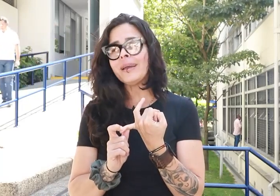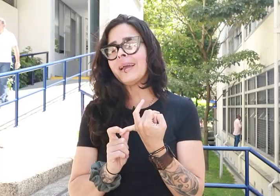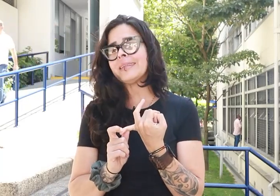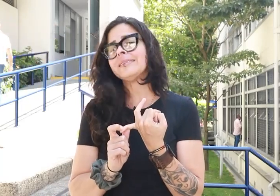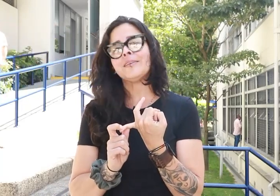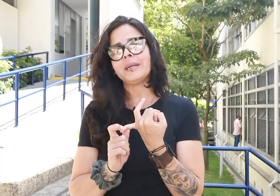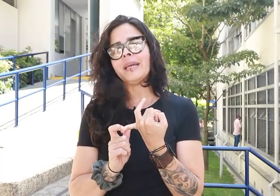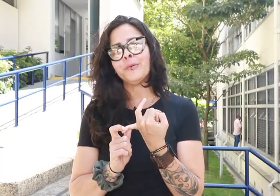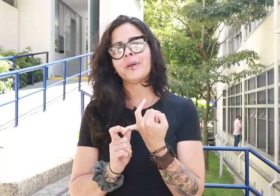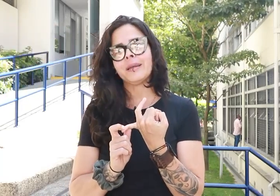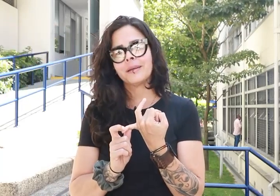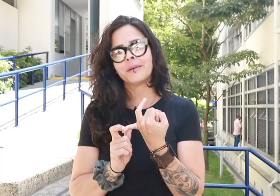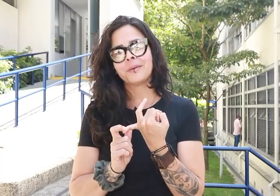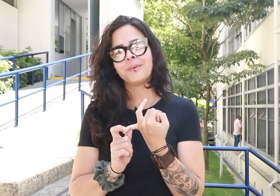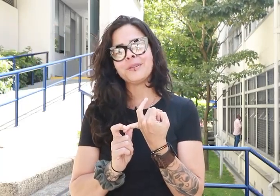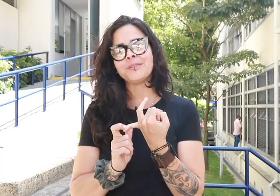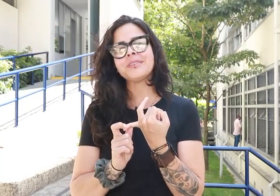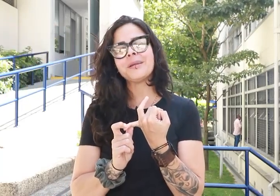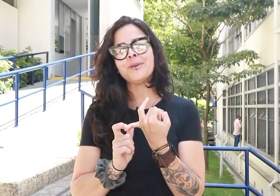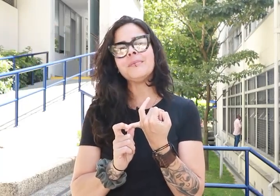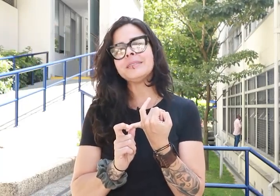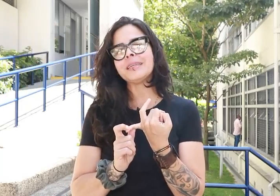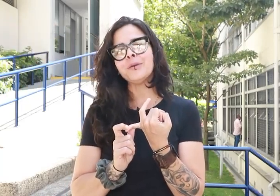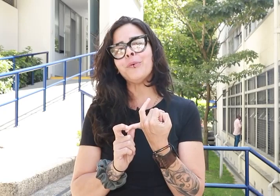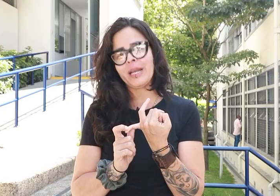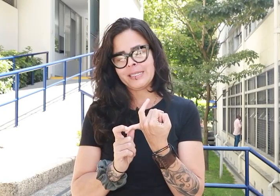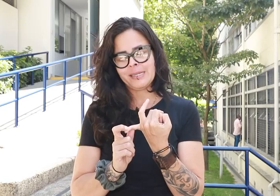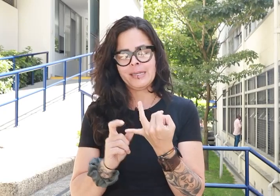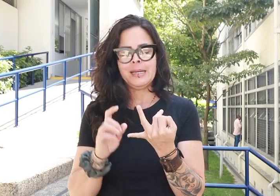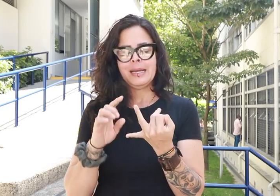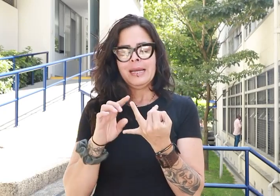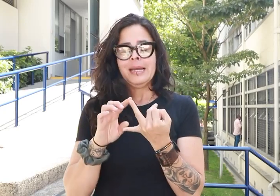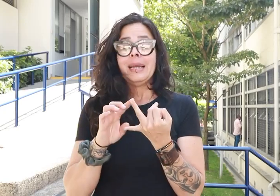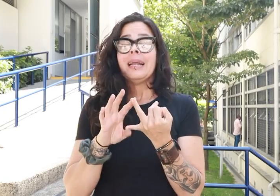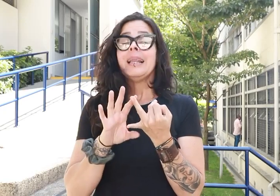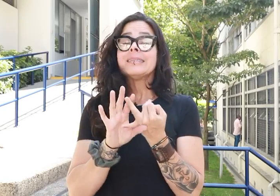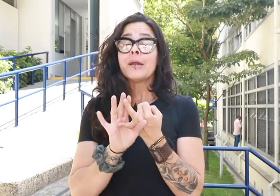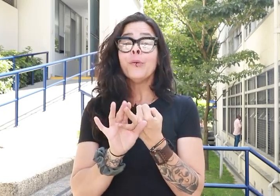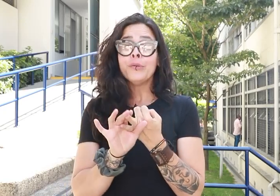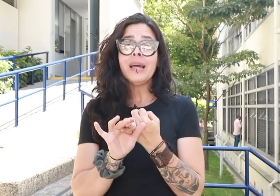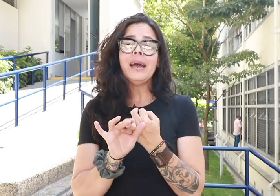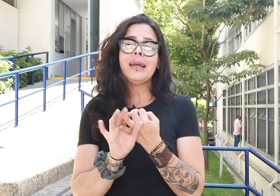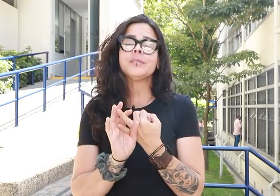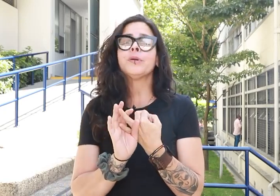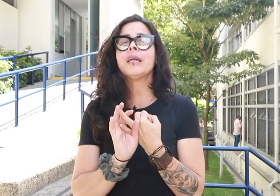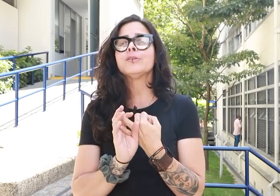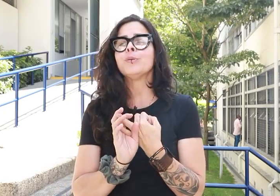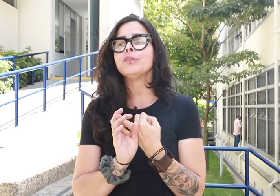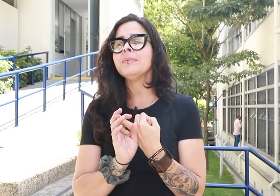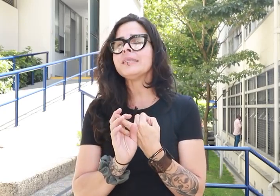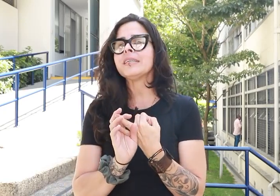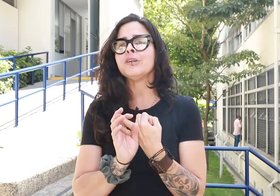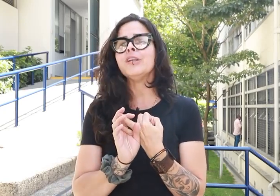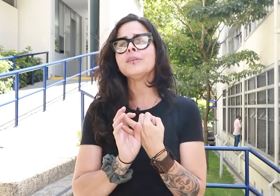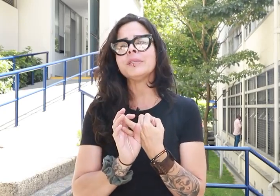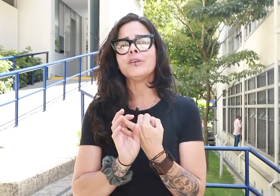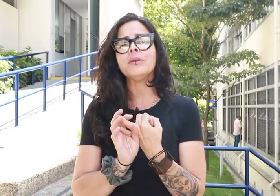es Estefanía Duque, como nosotros seguimos la investigación por ella. La segunda es porque los grupos de investigación y los semilleros de